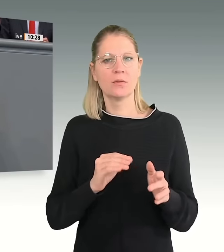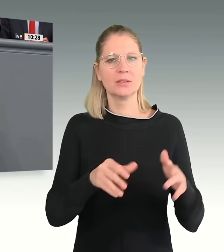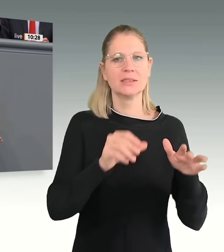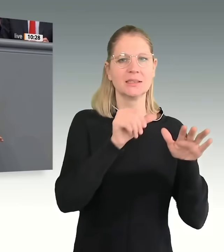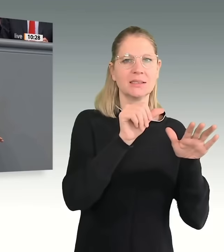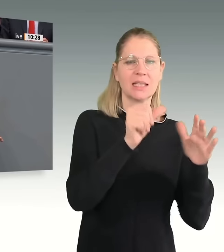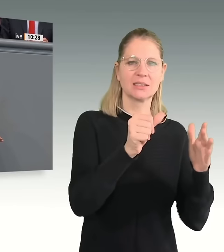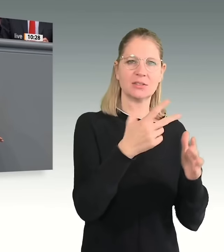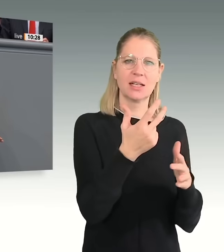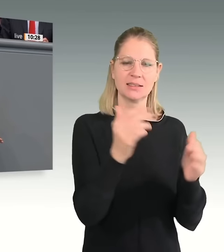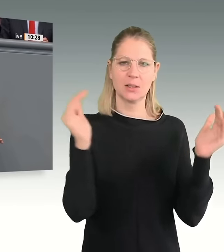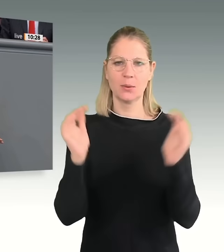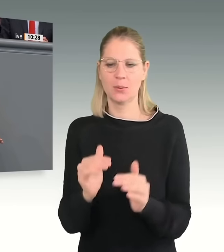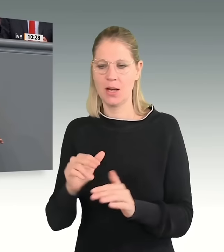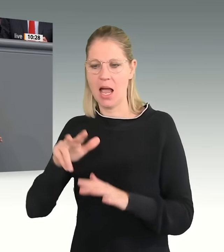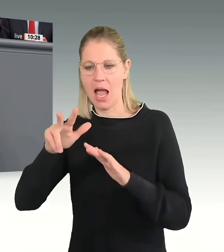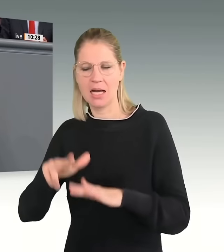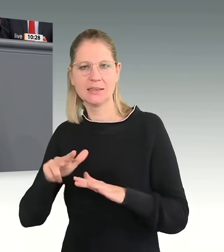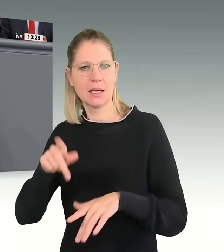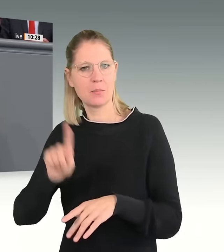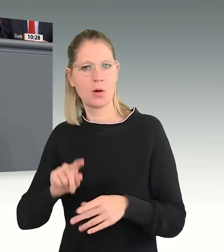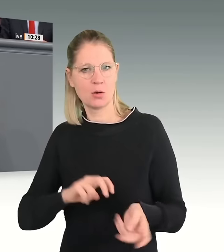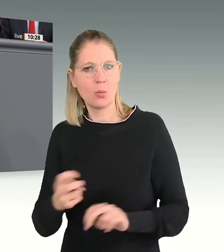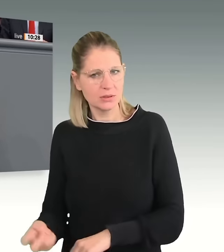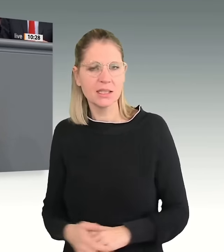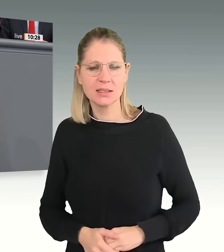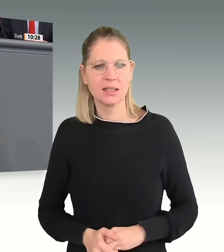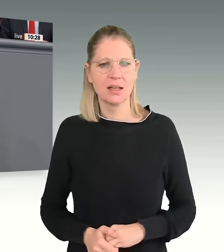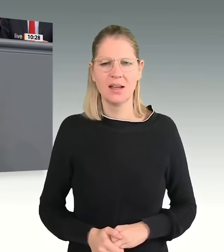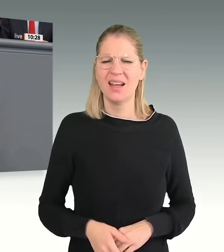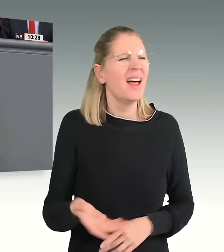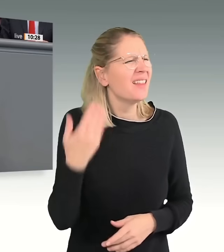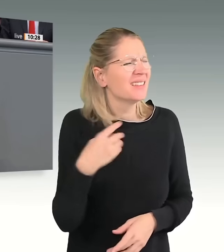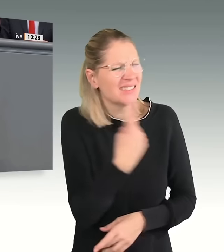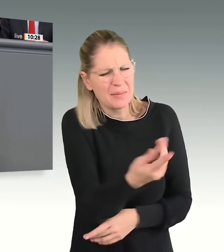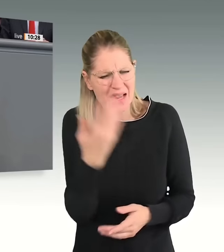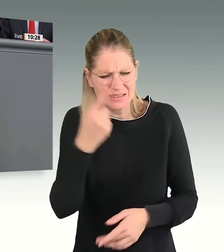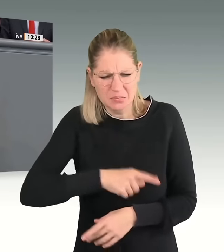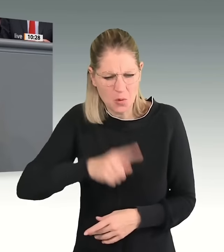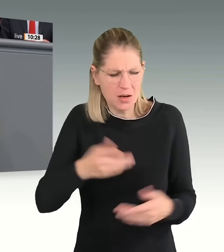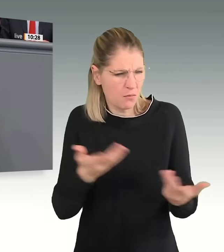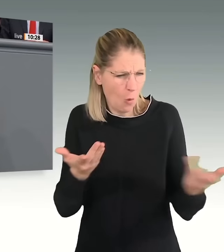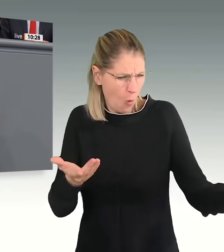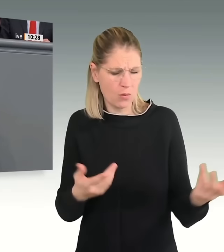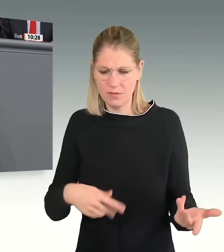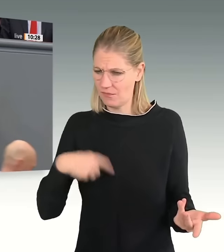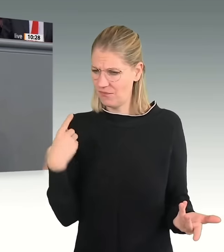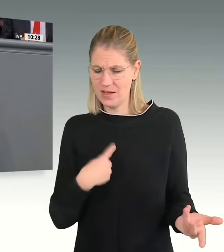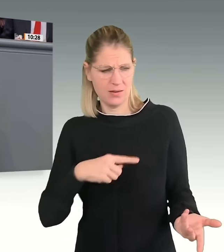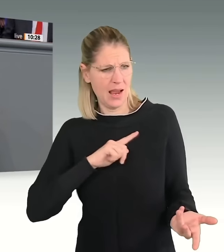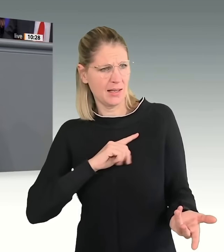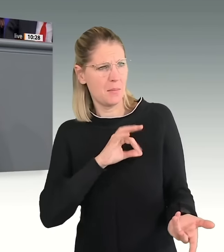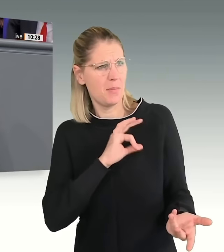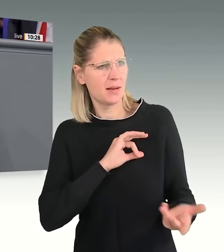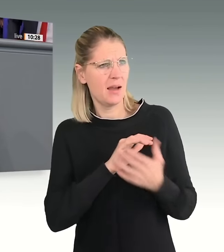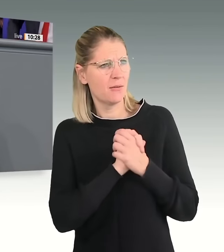angeht, also ich frage mich, wo Sie in den letzten Monaten waren, wie oft müssen wir und übrigens auch Ihre eigenen Parteifreunde Ihnen denn noch erklären,